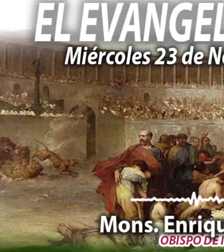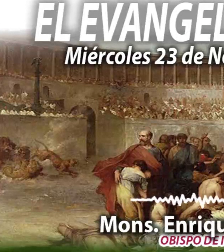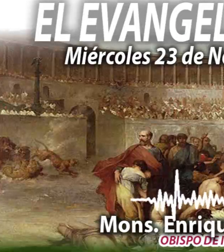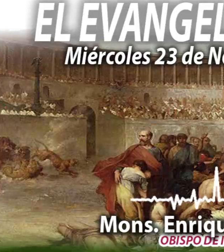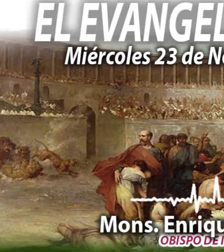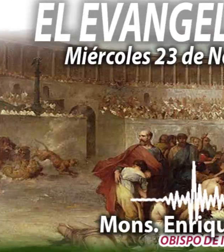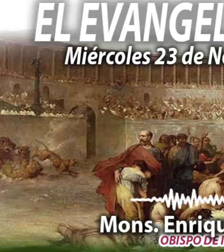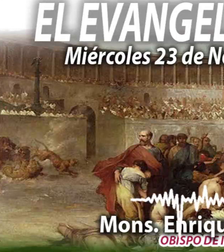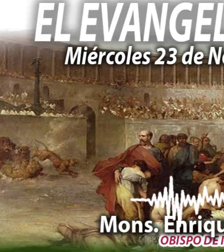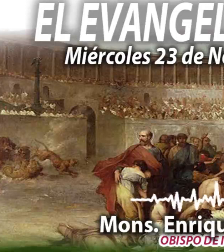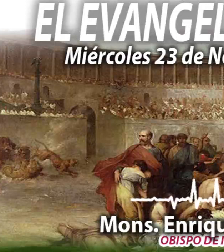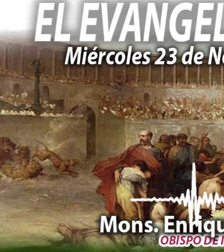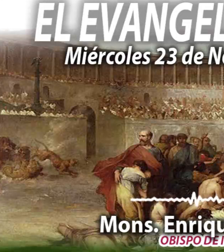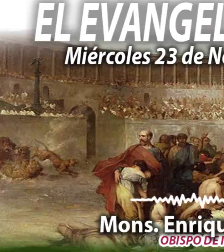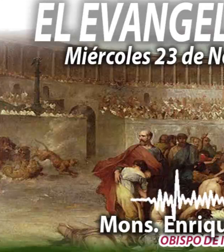Esperanza.